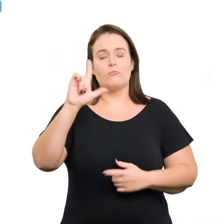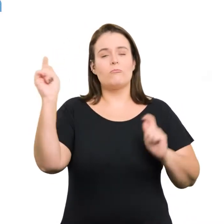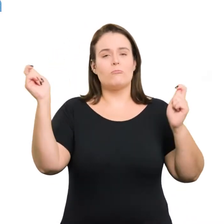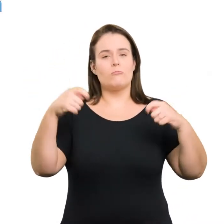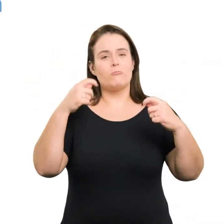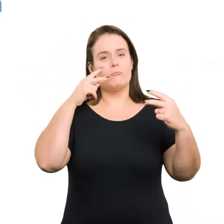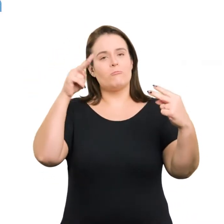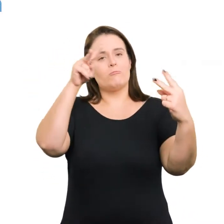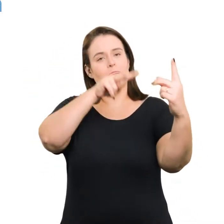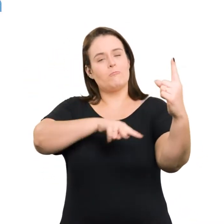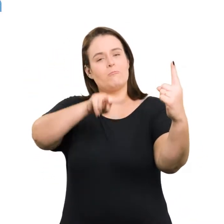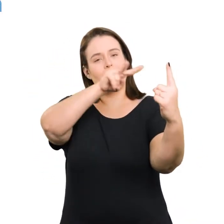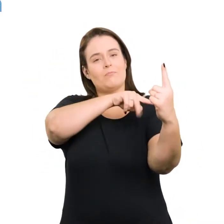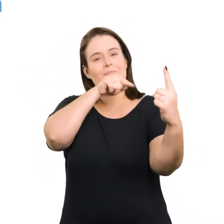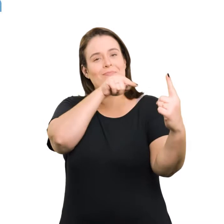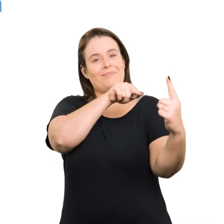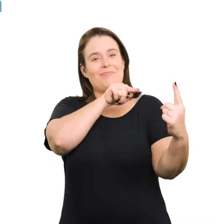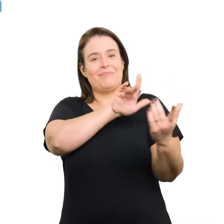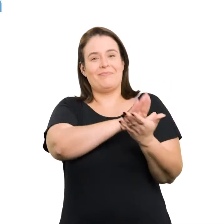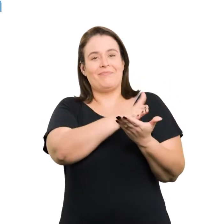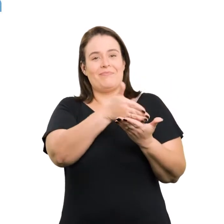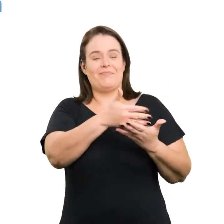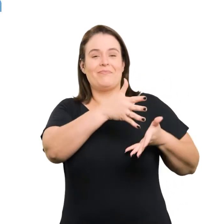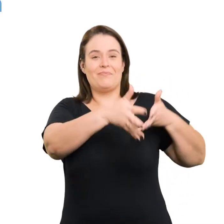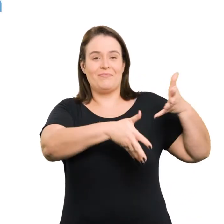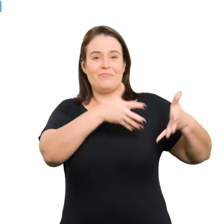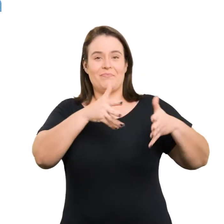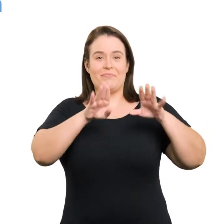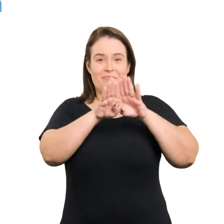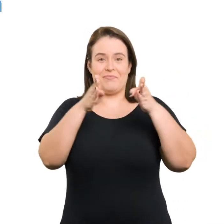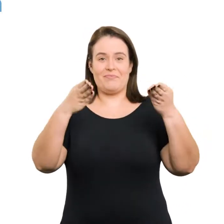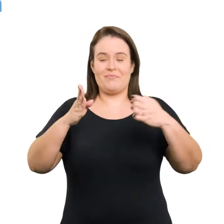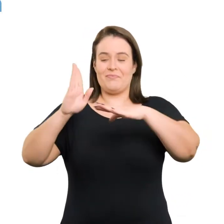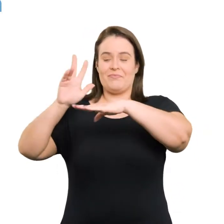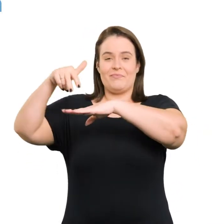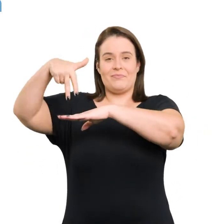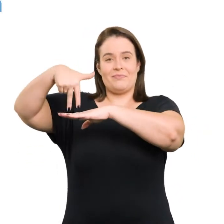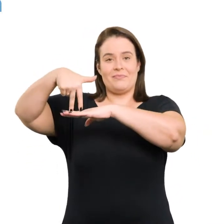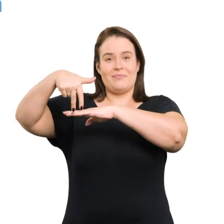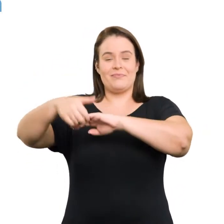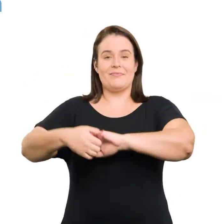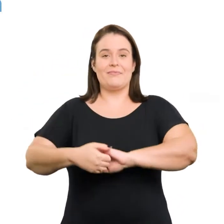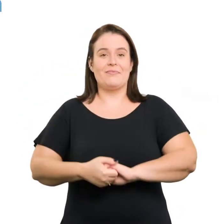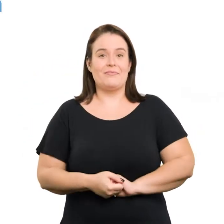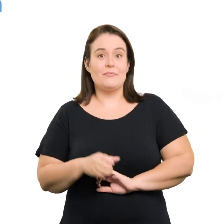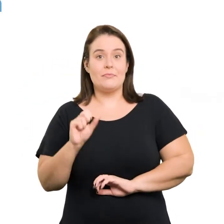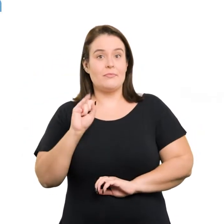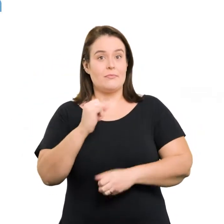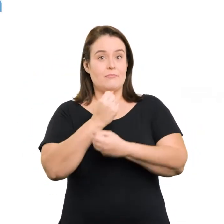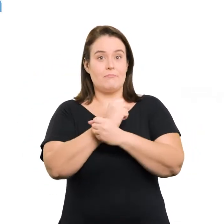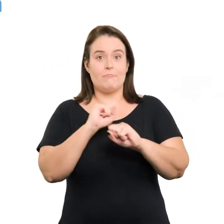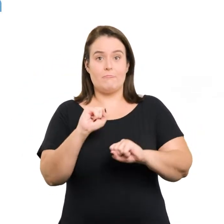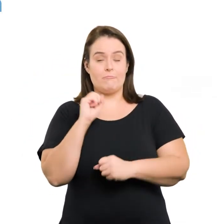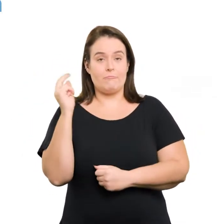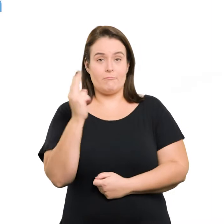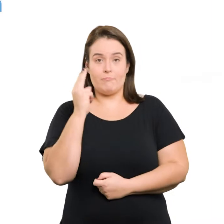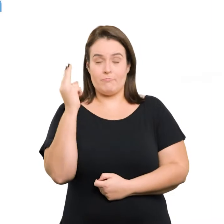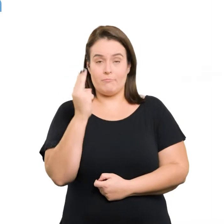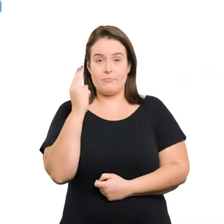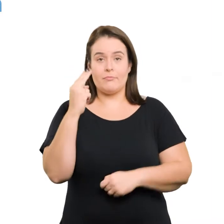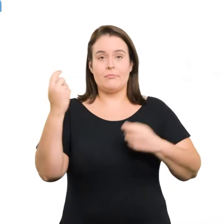de forma a tornar suficientemente visível o intérprete de libras localizado no palco. Na